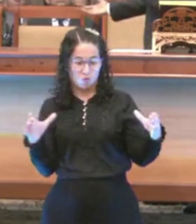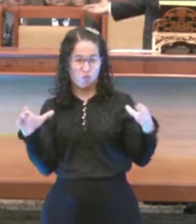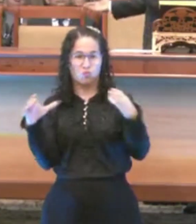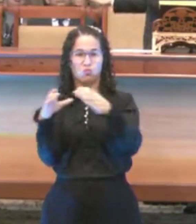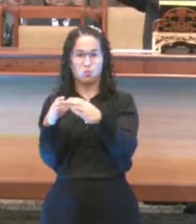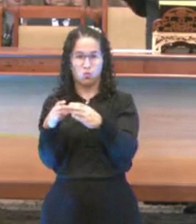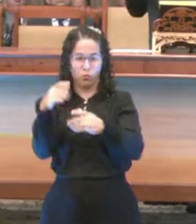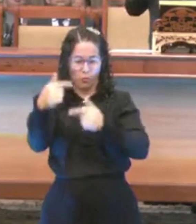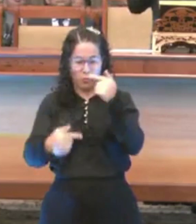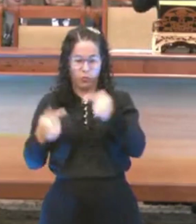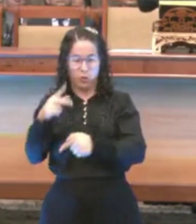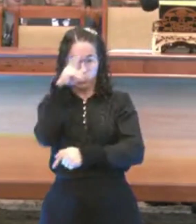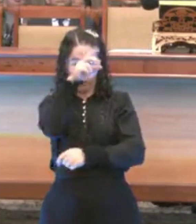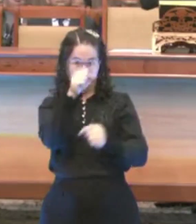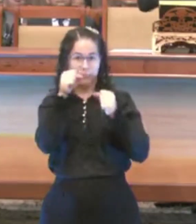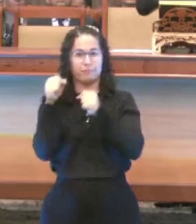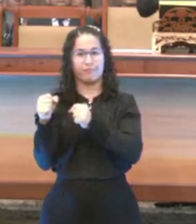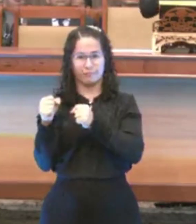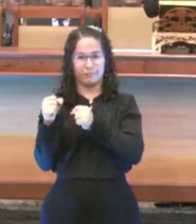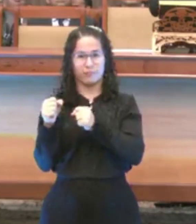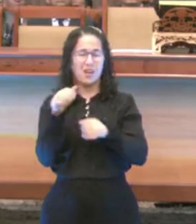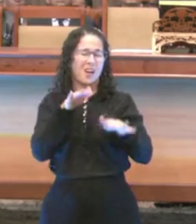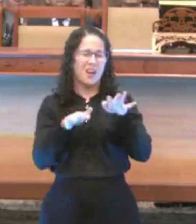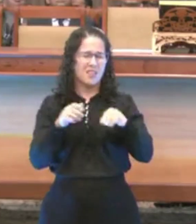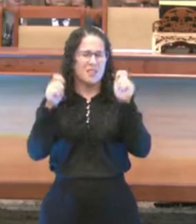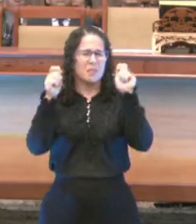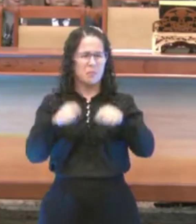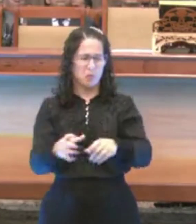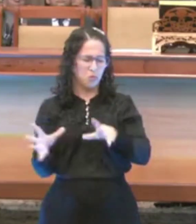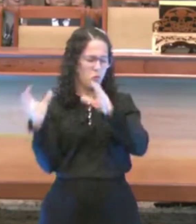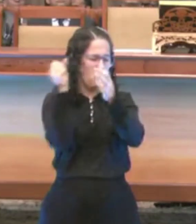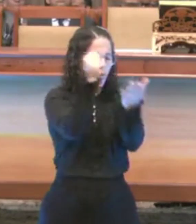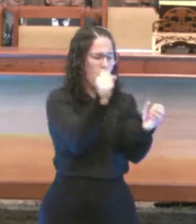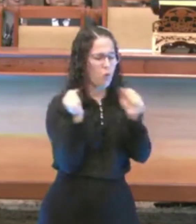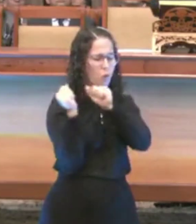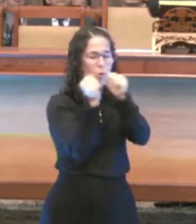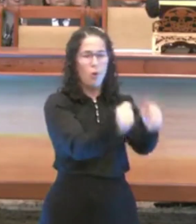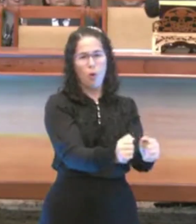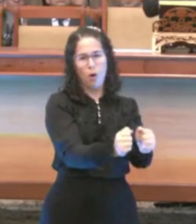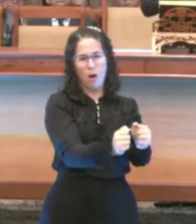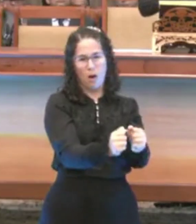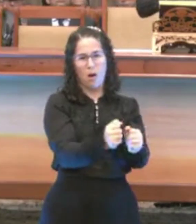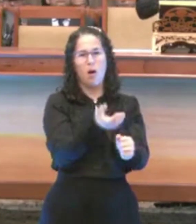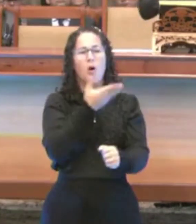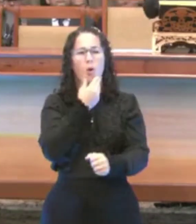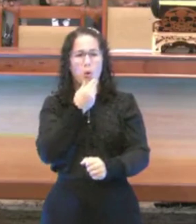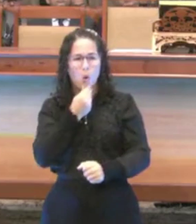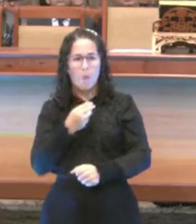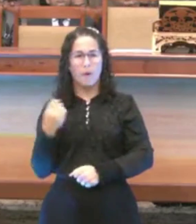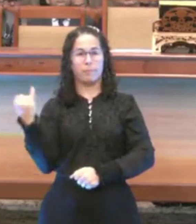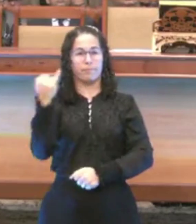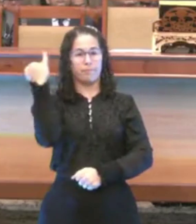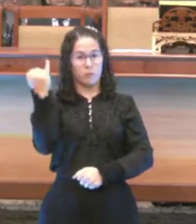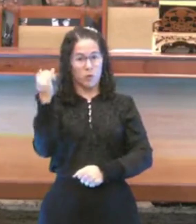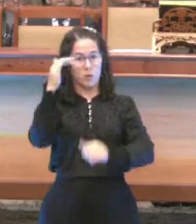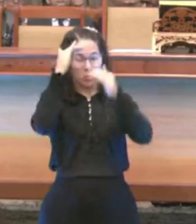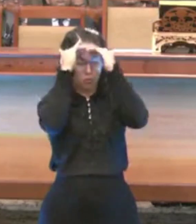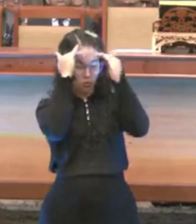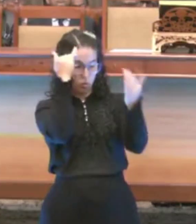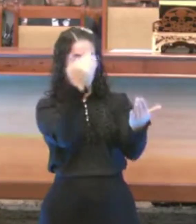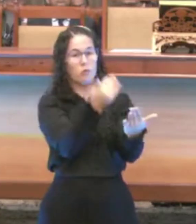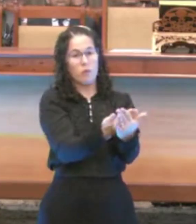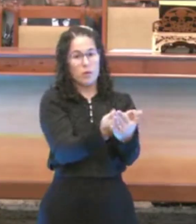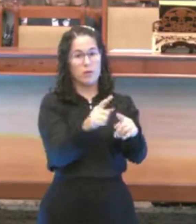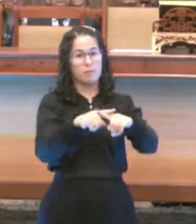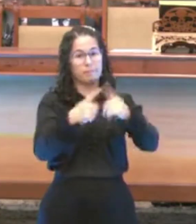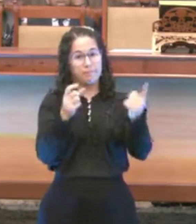elegeu ele. Às vezes ele pode até colocar um ministro, ele pode colocar um assessor, cargos de confiança. Mas se os prefeitos e